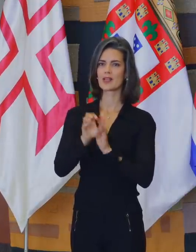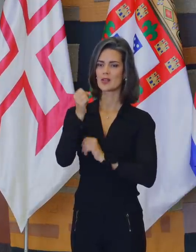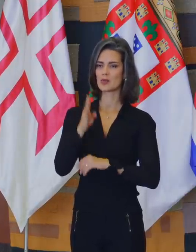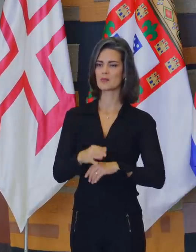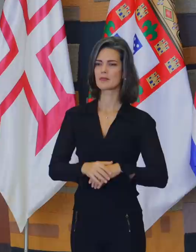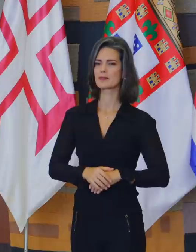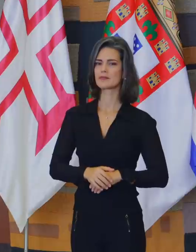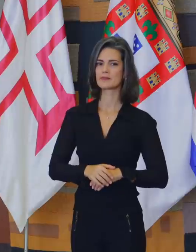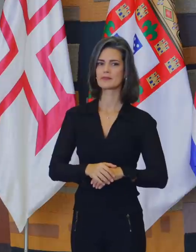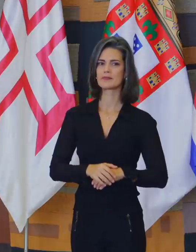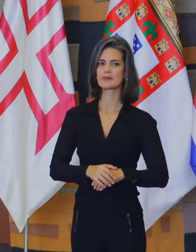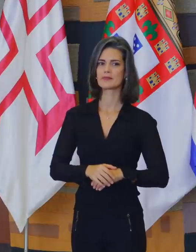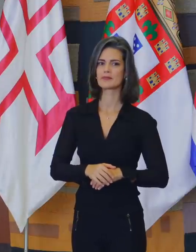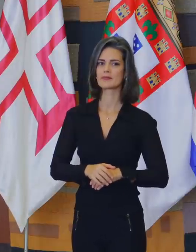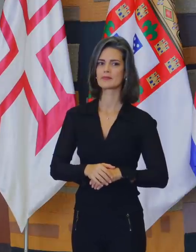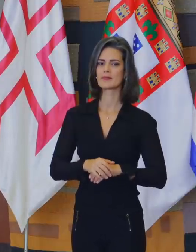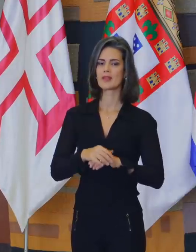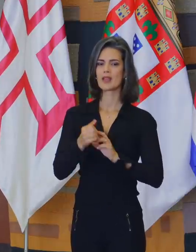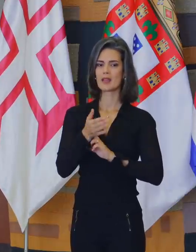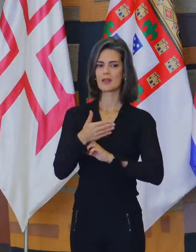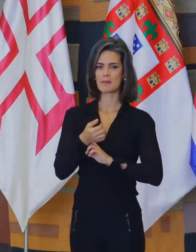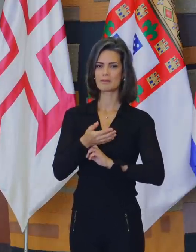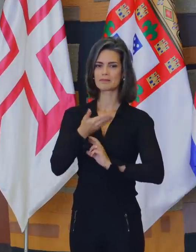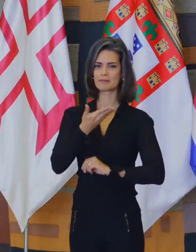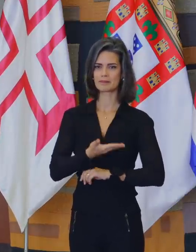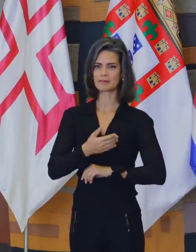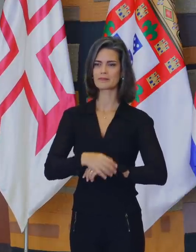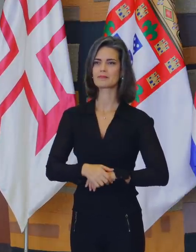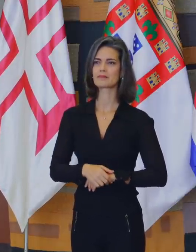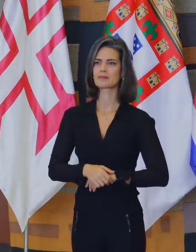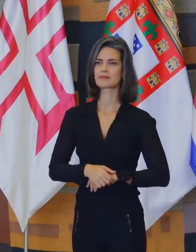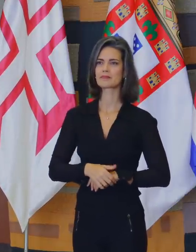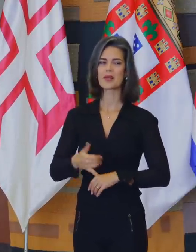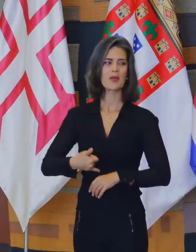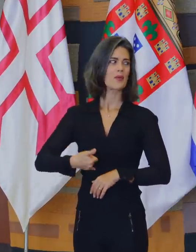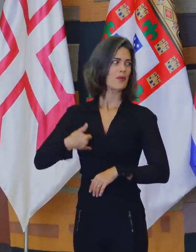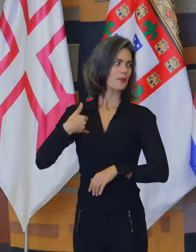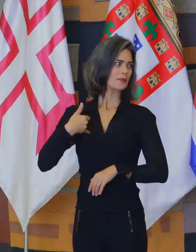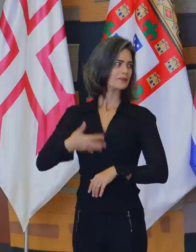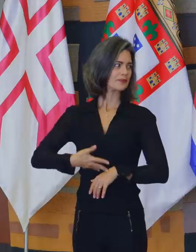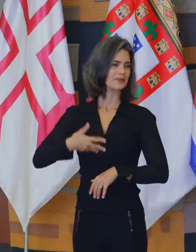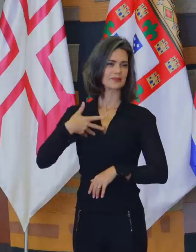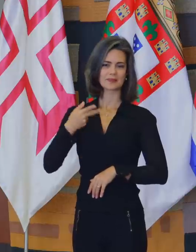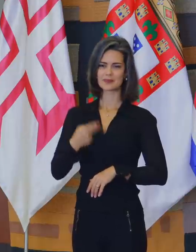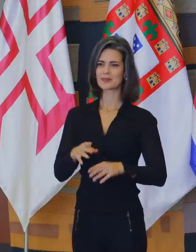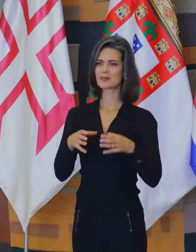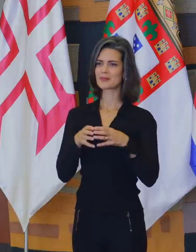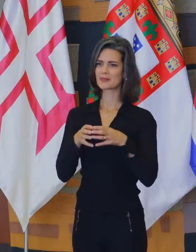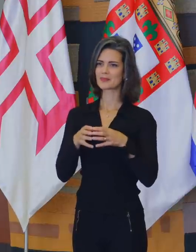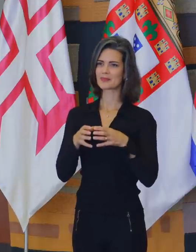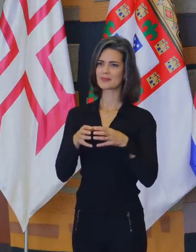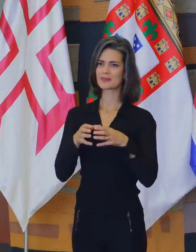Embaixador Fernando Simas Magalhães, é um privilégio para essa administração ter vossa